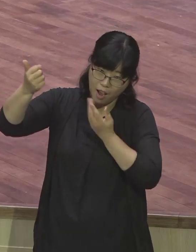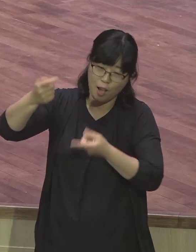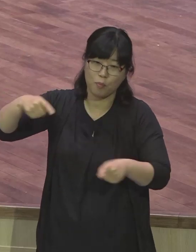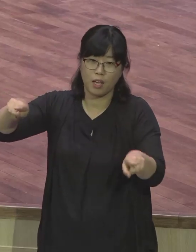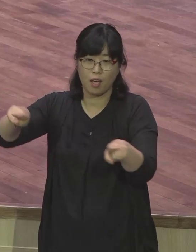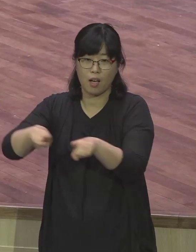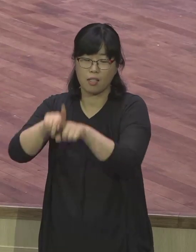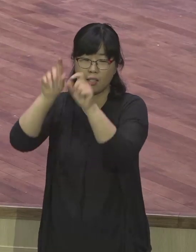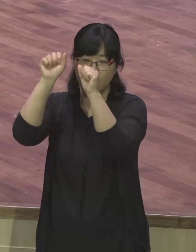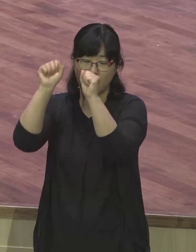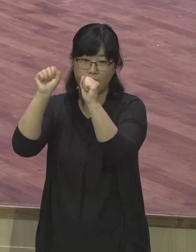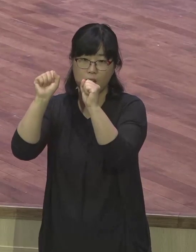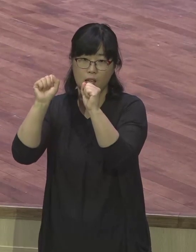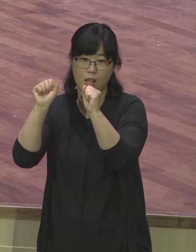함께하시니